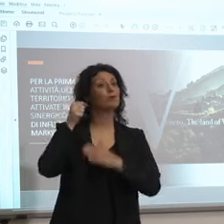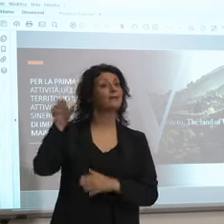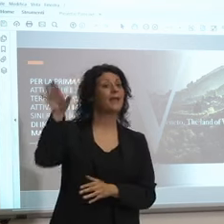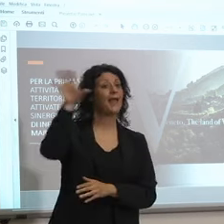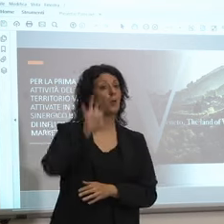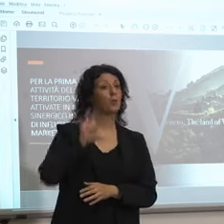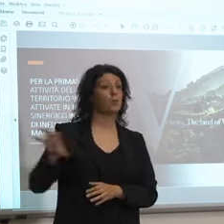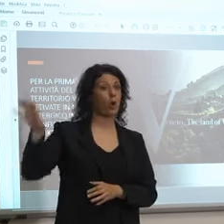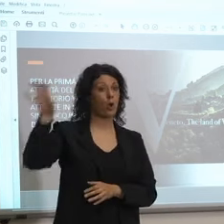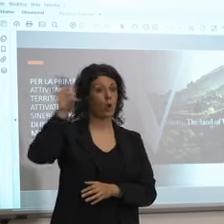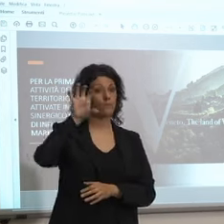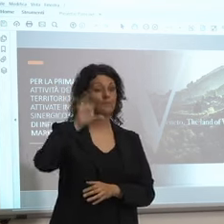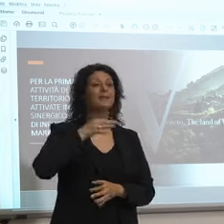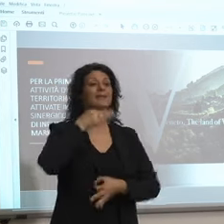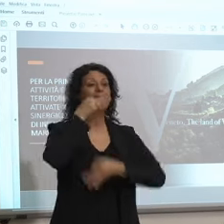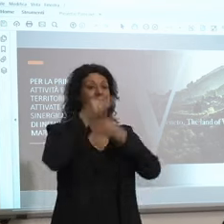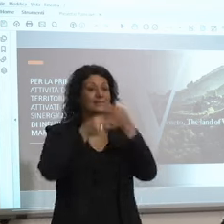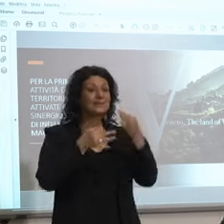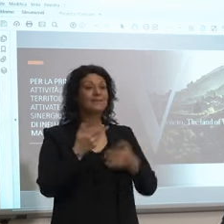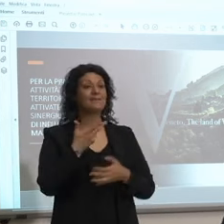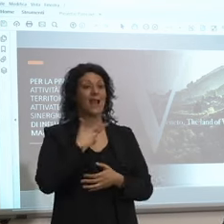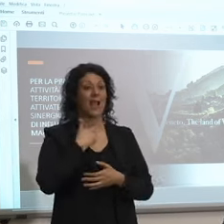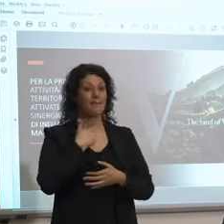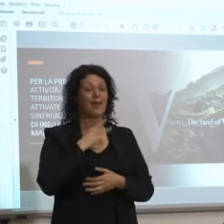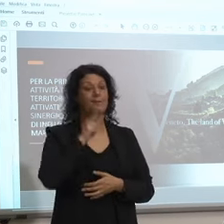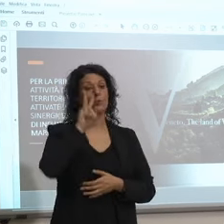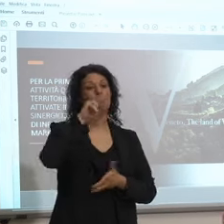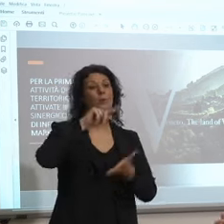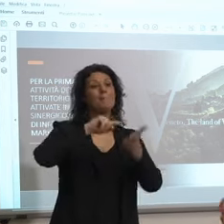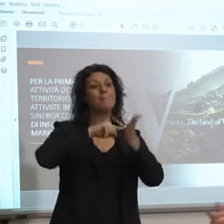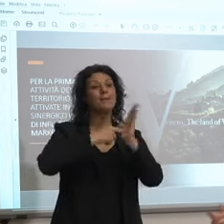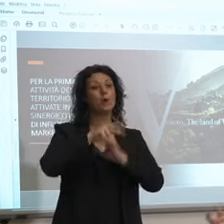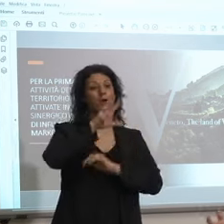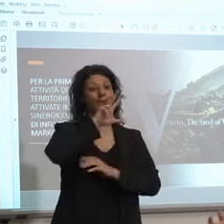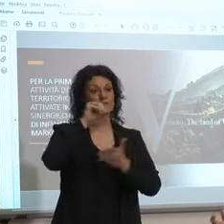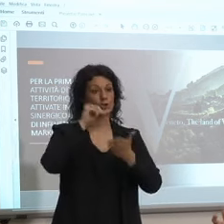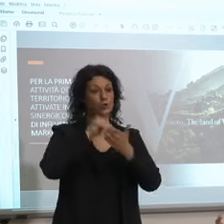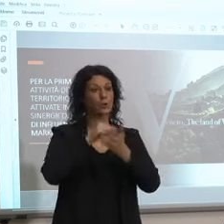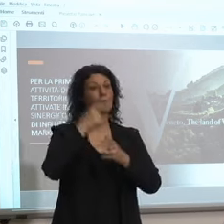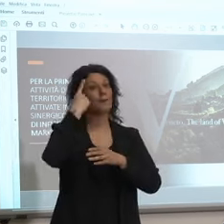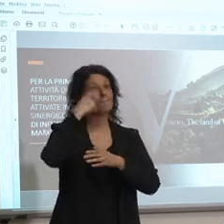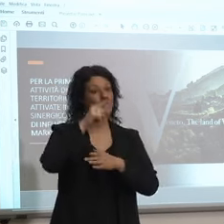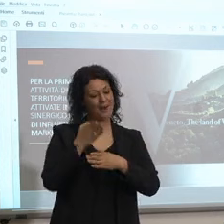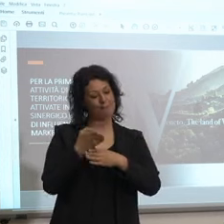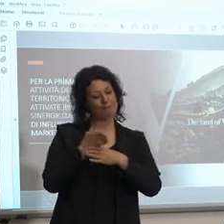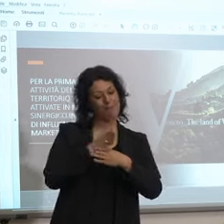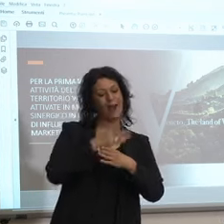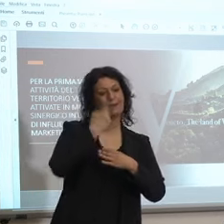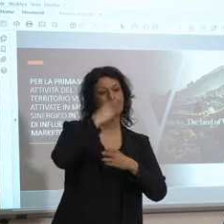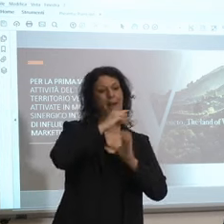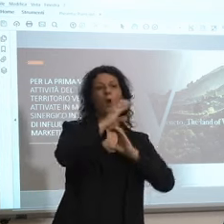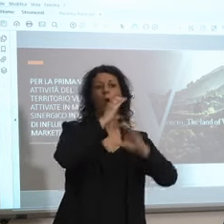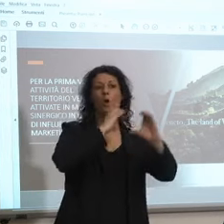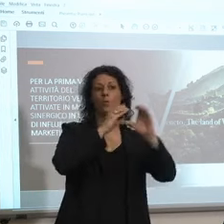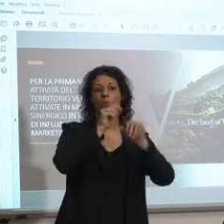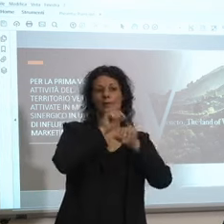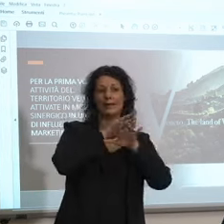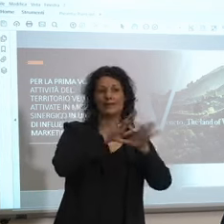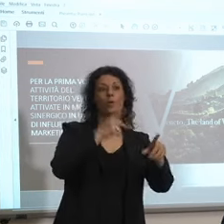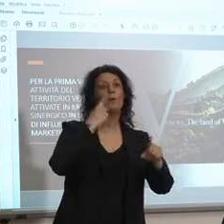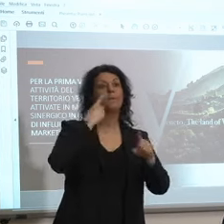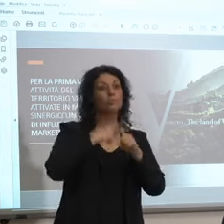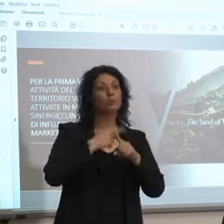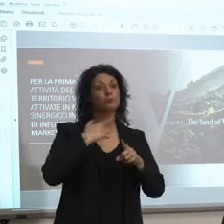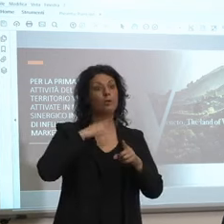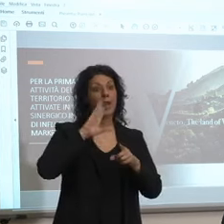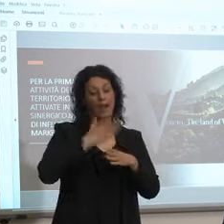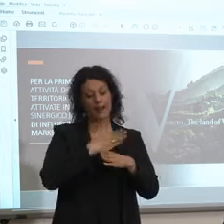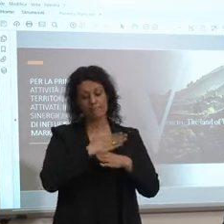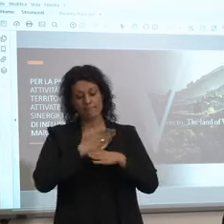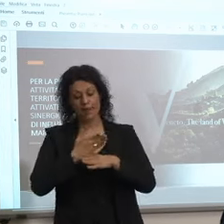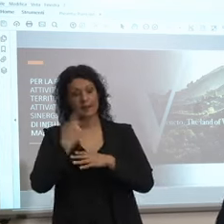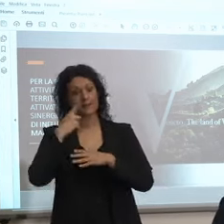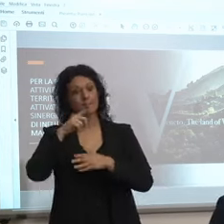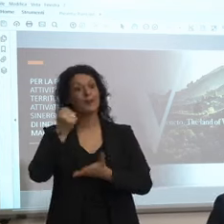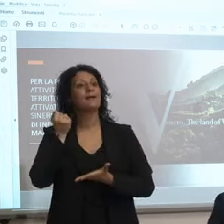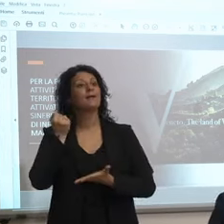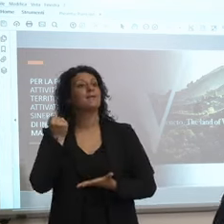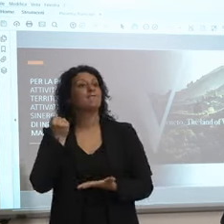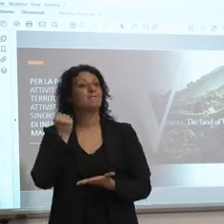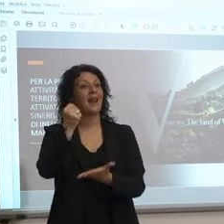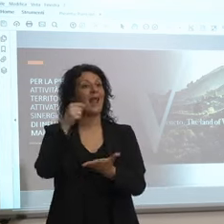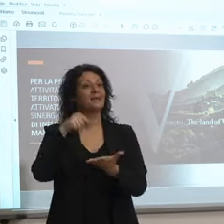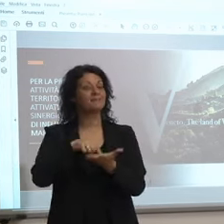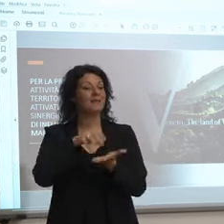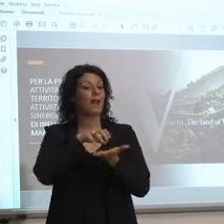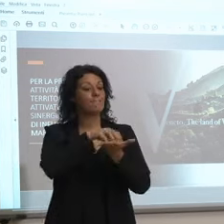solo i 2 milioni e 3 della comunicazione ma poi aiutiamo questi sono soldi alle imprese che fanno però non ho il fondo perduto il presidente ha ragione non l'ha voluto il fondo